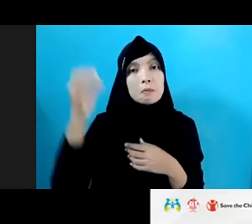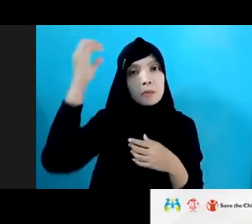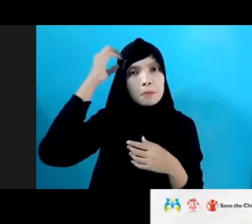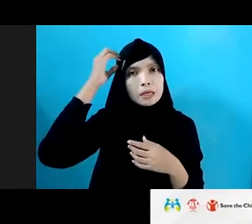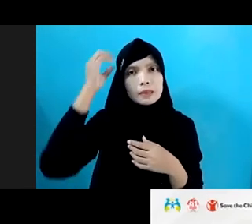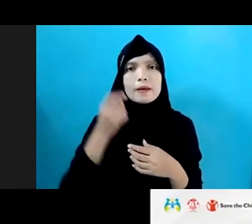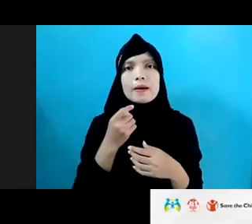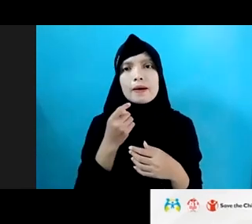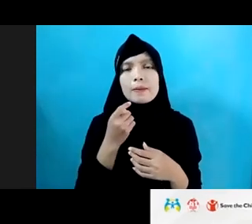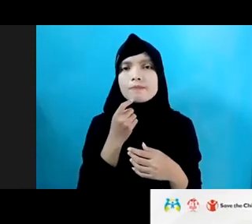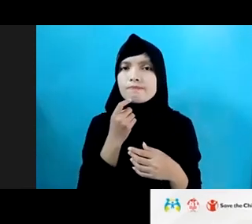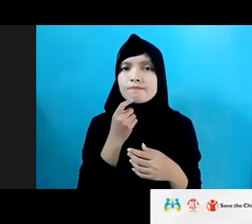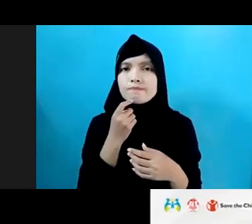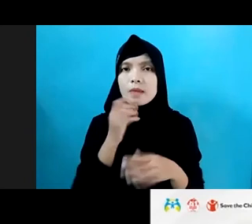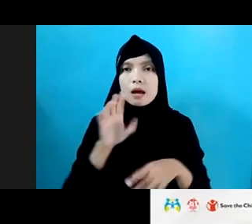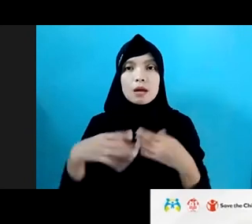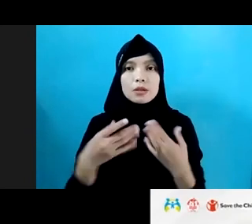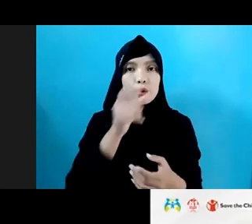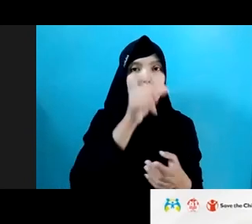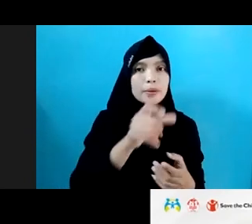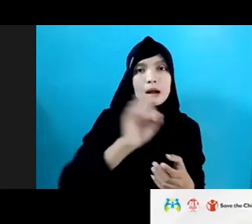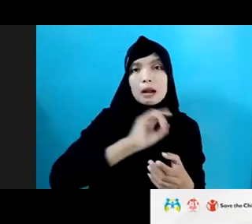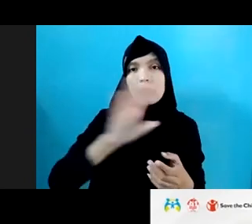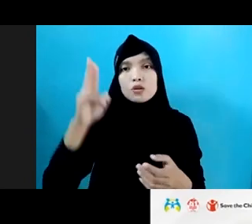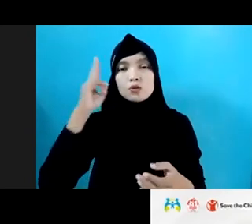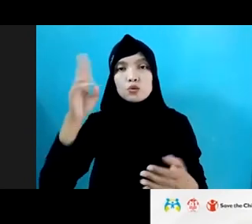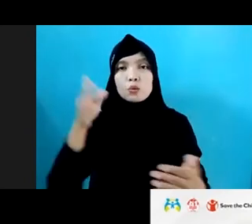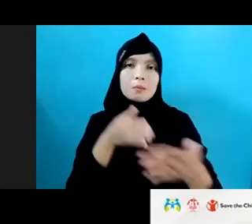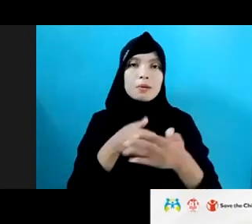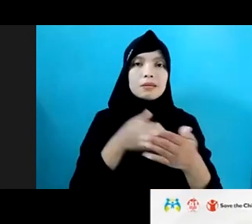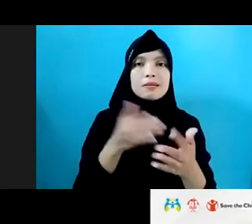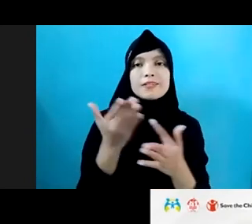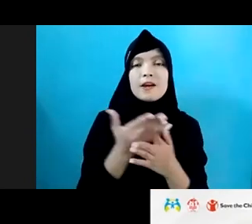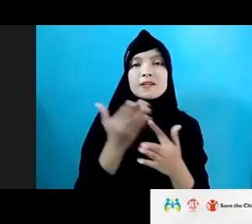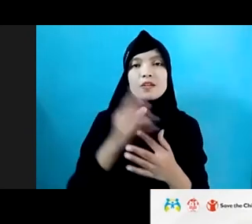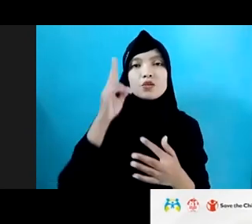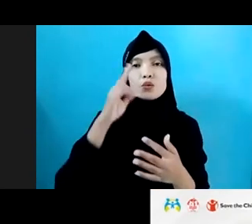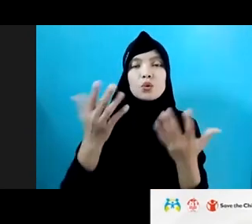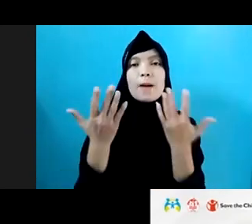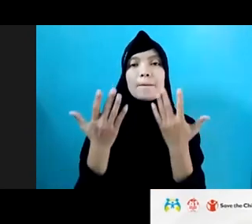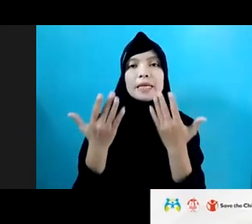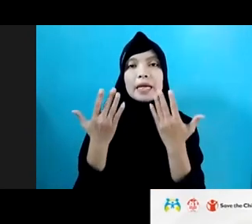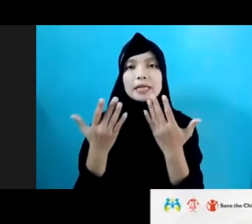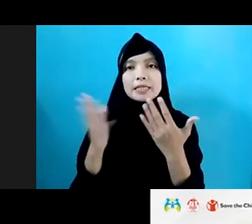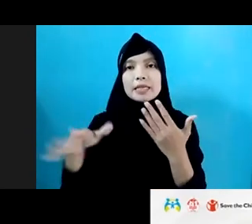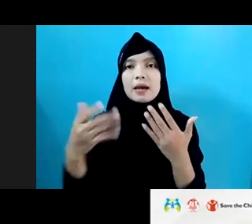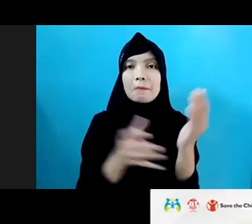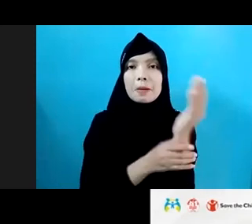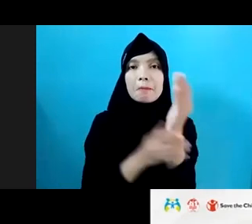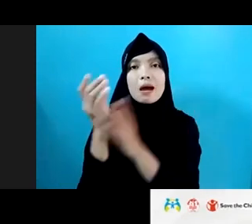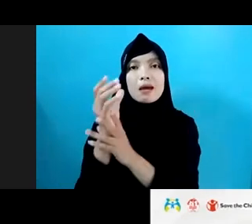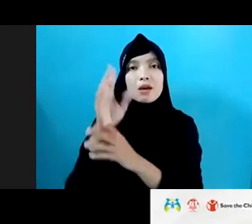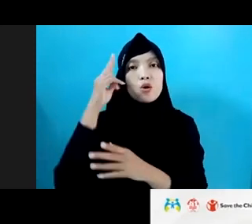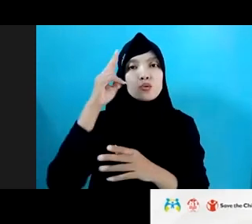atau pihak-pihak yang berkompeten lainnya di dalam membatasi akses untuk aplikasi-aplikasi yang berbahaya untuk anak?